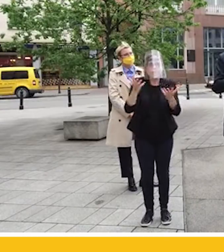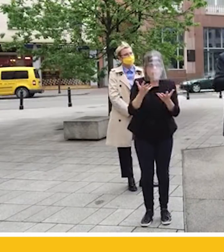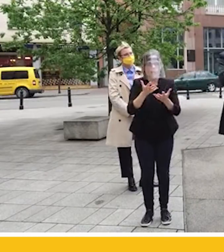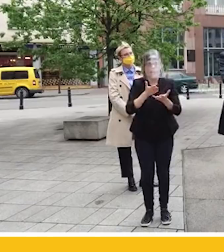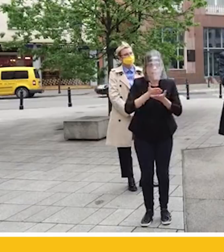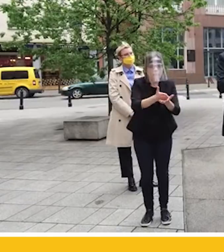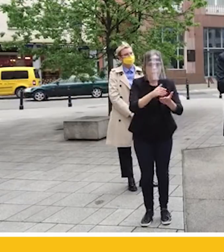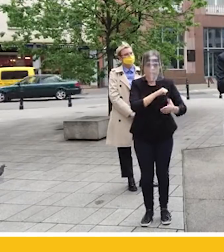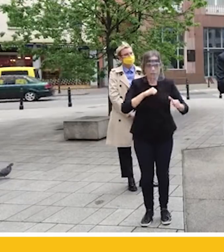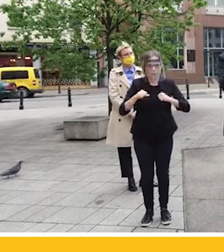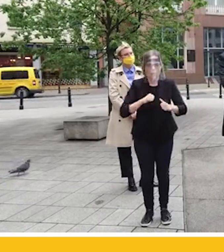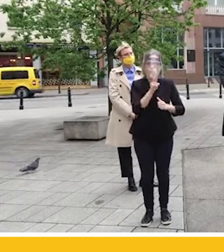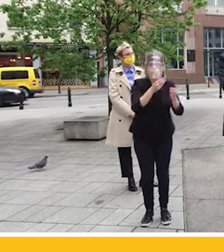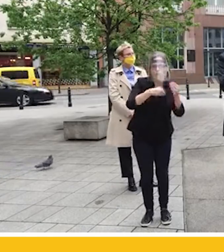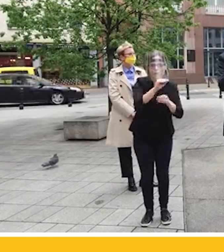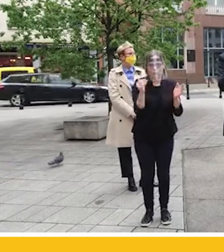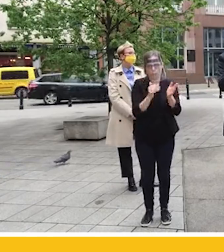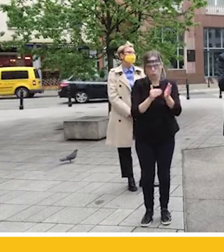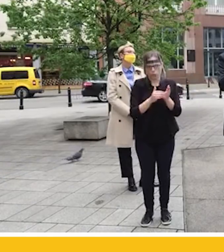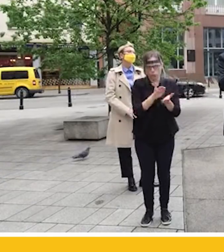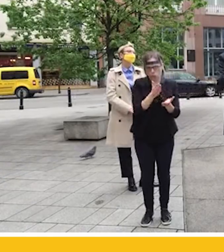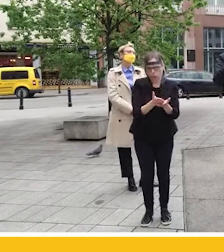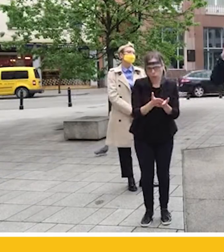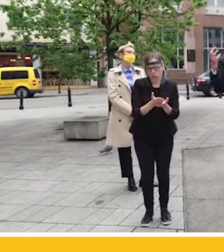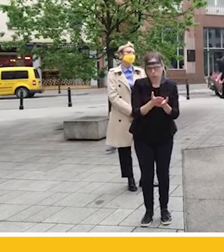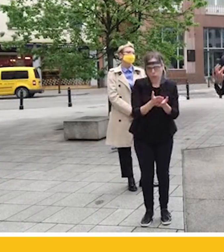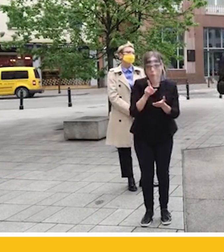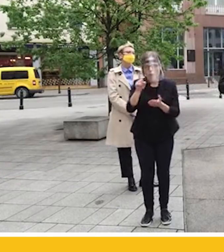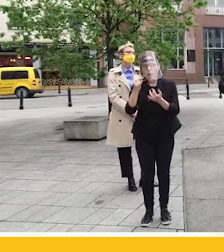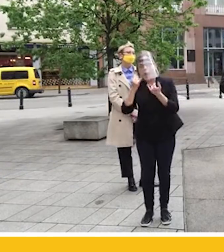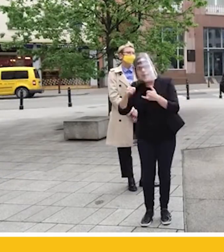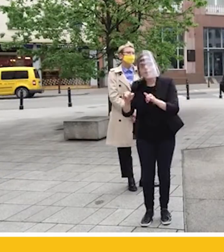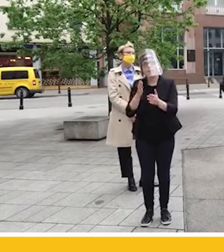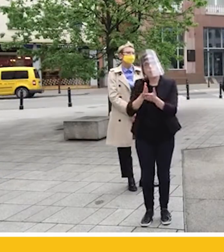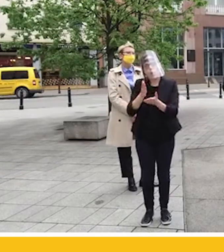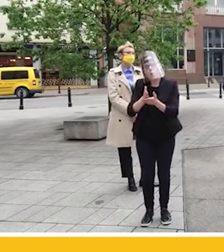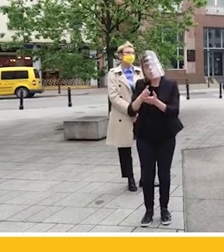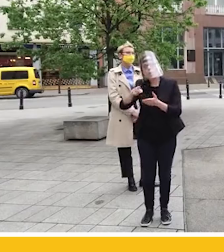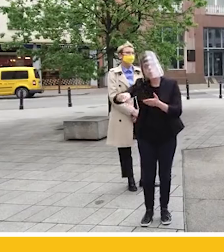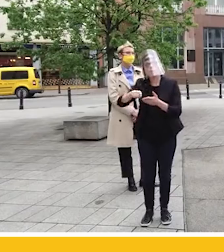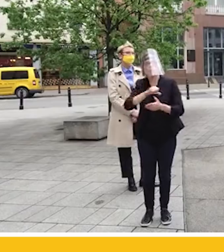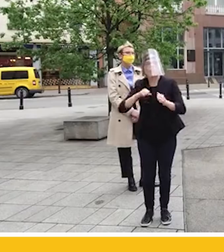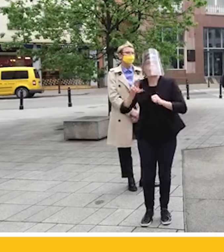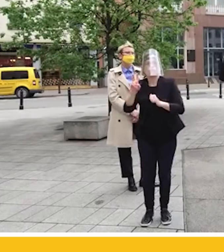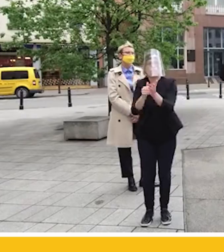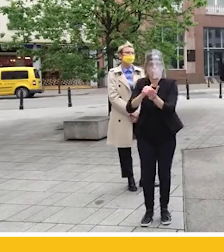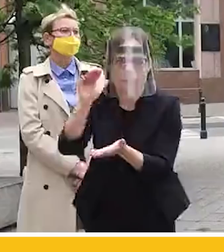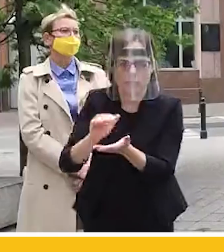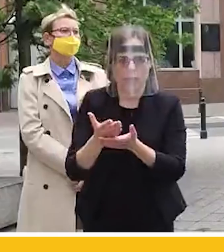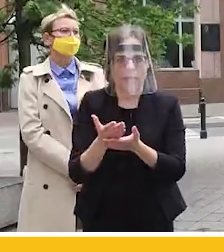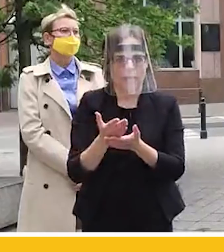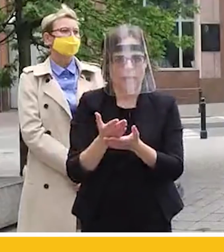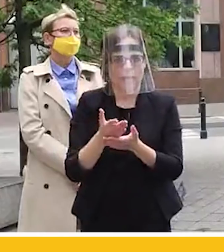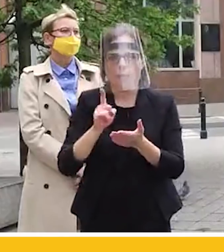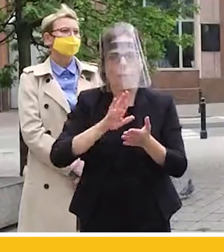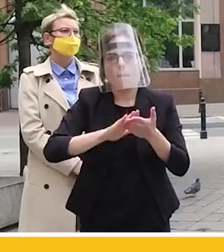samorządy, które w tym akurat obszarze potrzebują więcej. A w inny sposób pomagać tym, które potrzebują mniej. Trzeba skończyć z